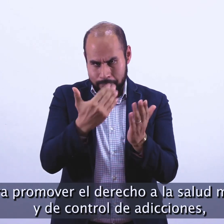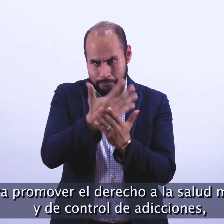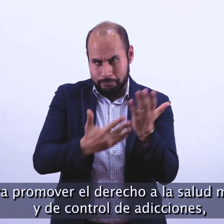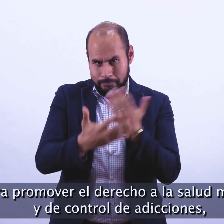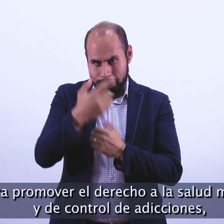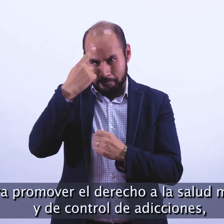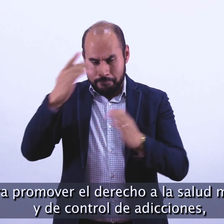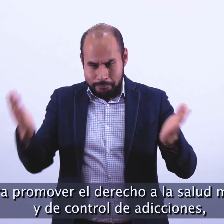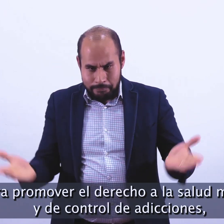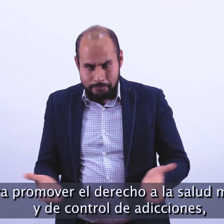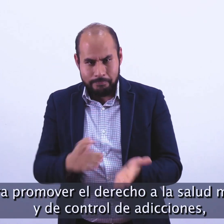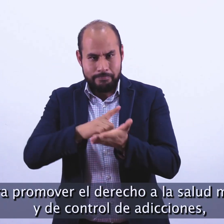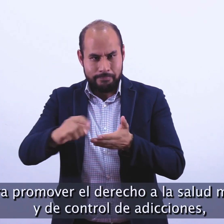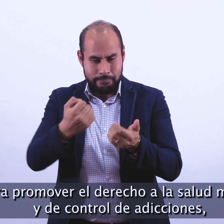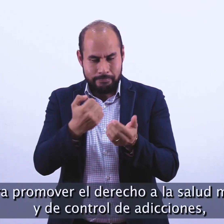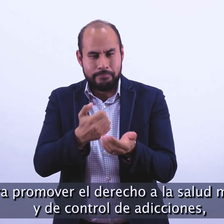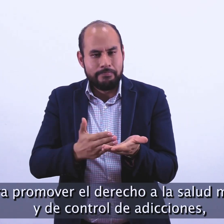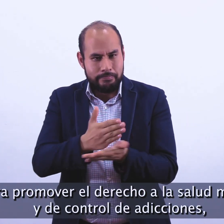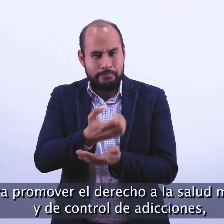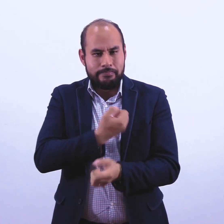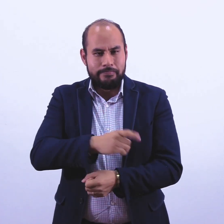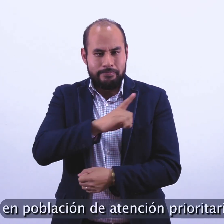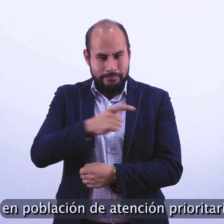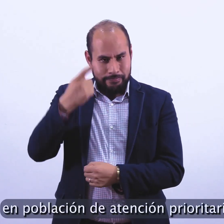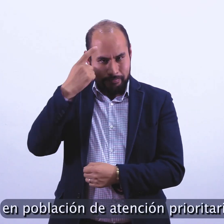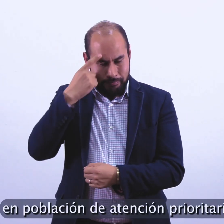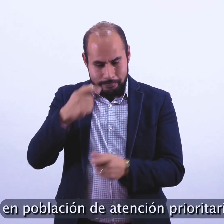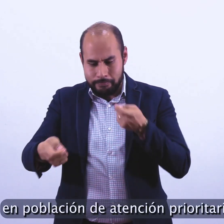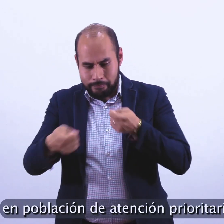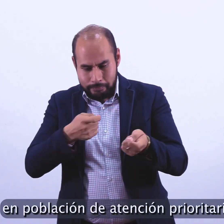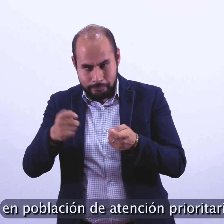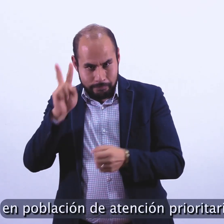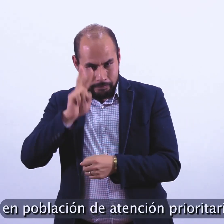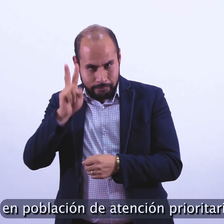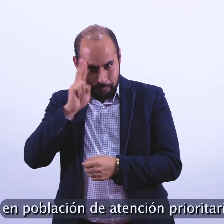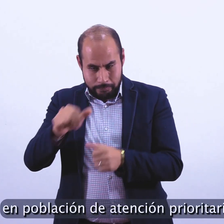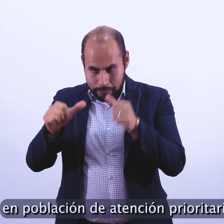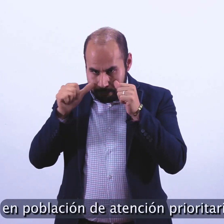salud mental y de control de adicciones en población de atención prioritaria.